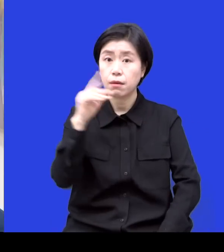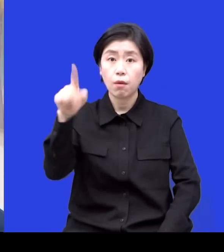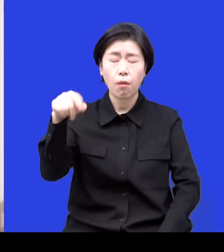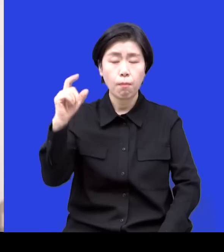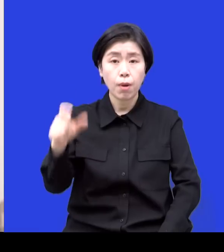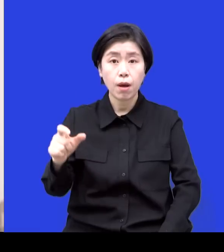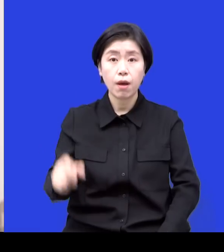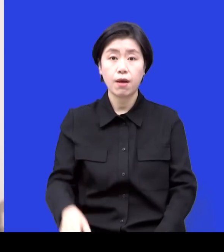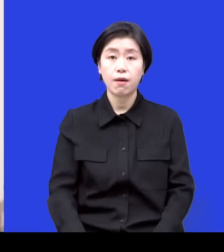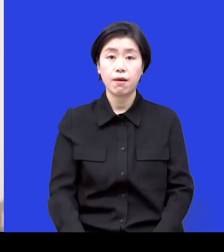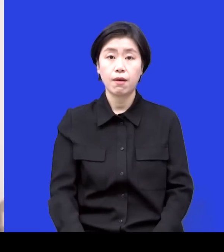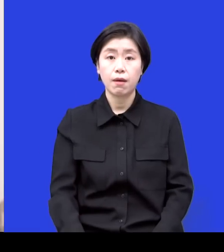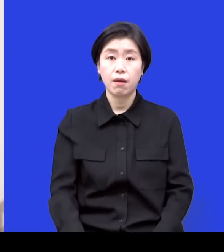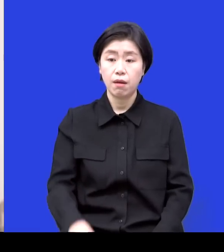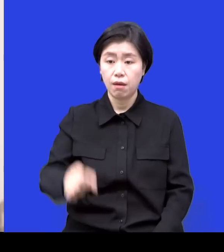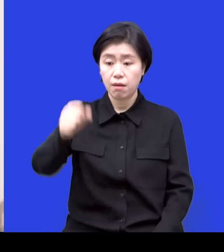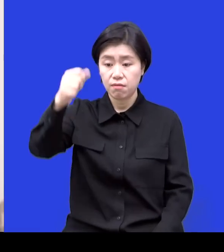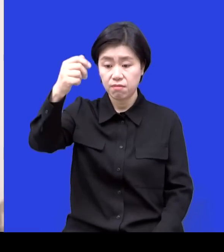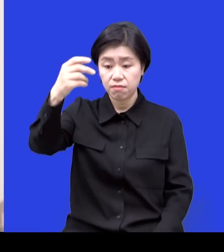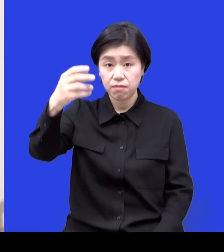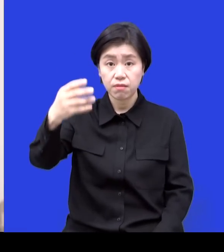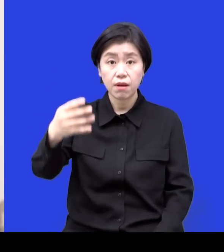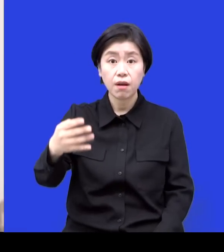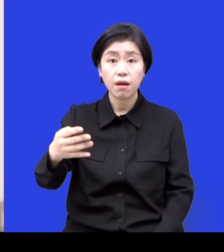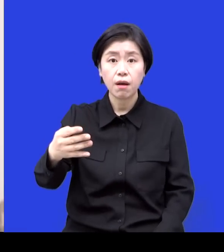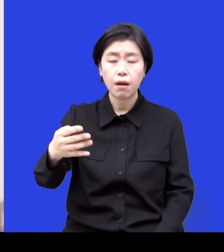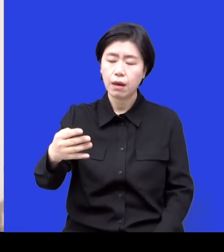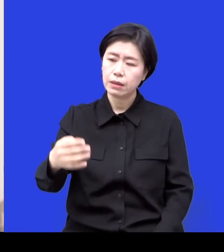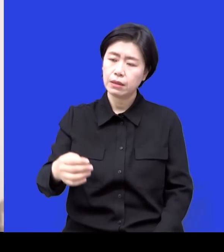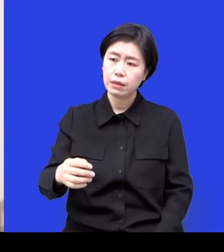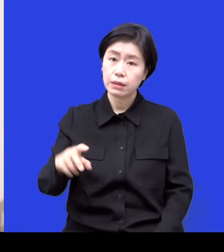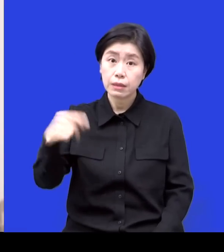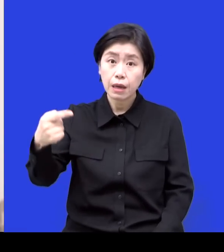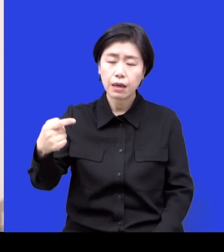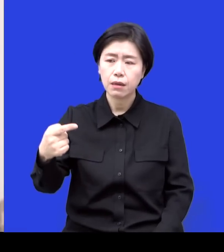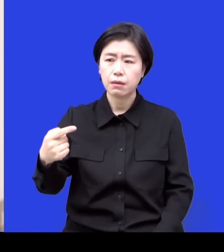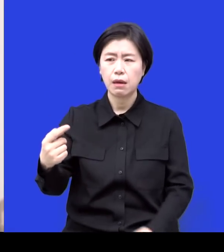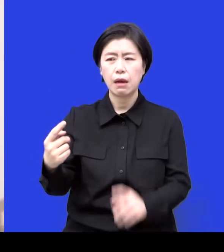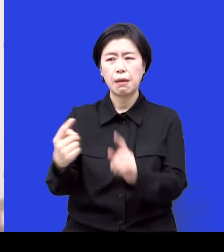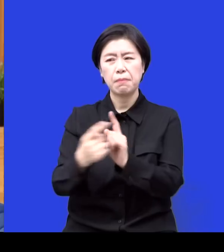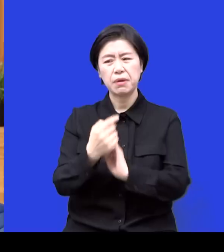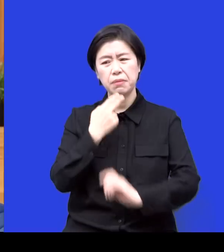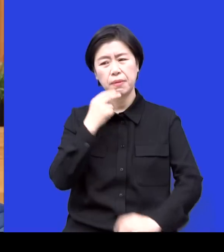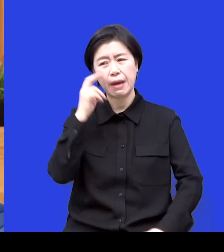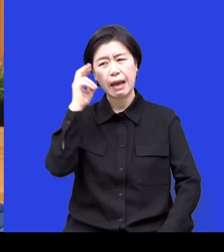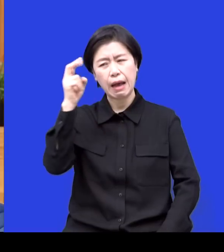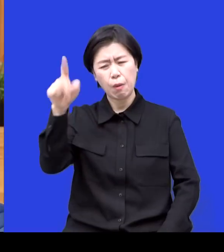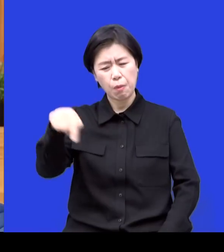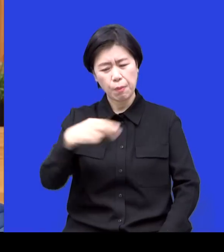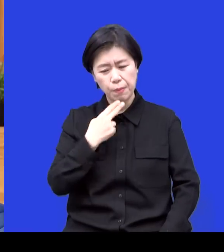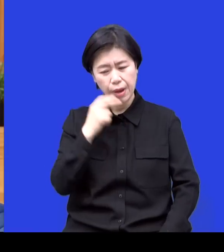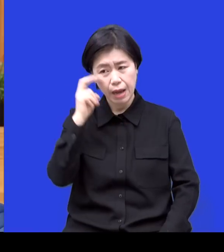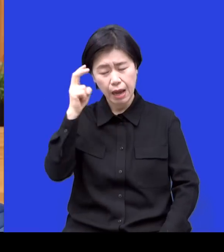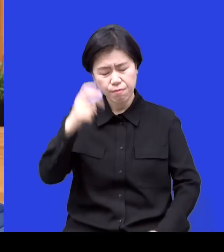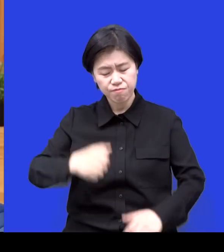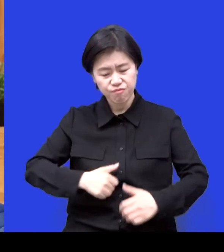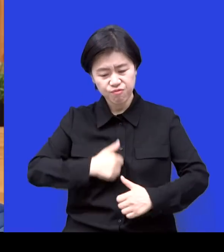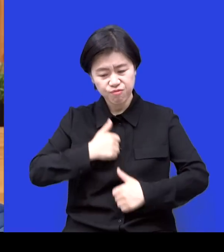몇 번을 하니까 저는 마음이 이번에도 안 나오려나 라는 생각 약간 배신감도 들고 화도나 하고 인간적으로 그러는데 또